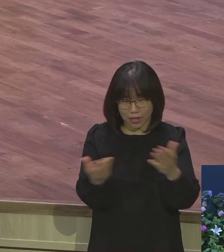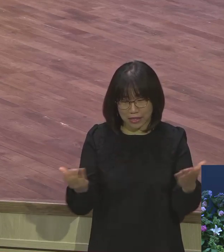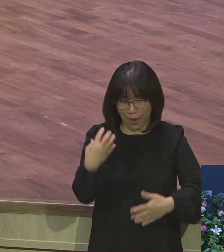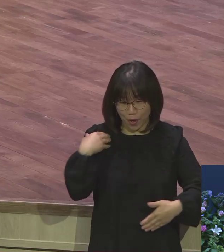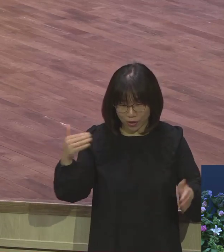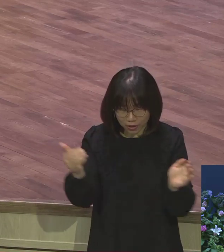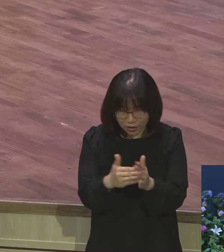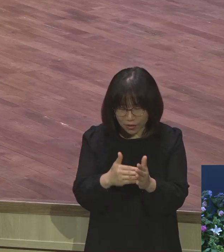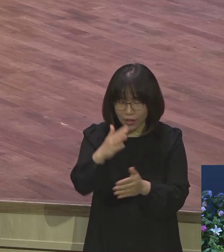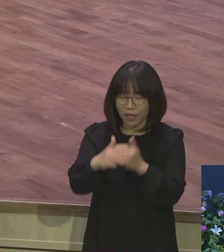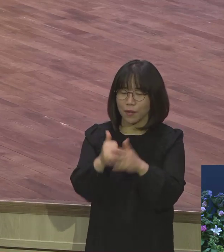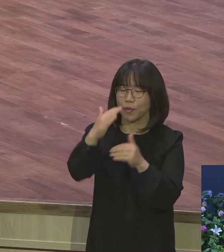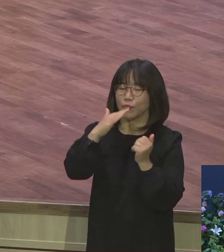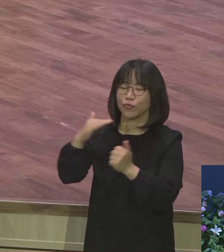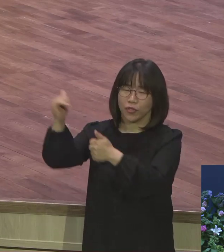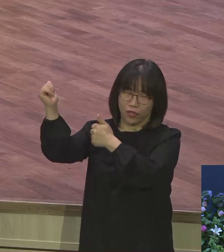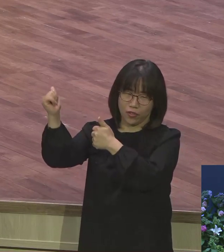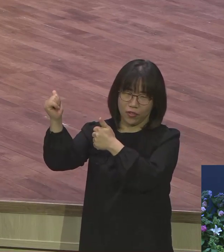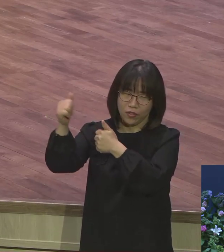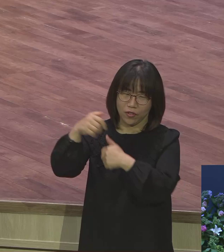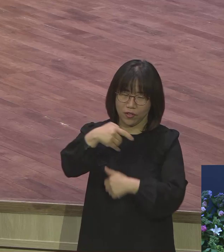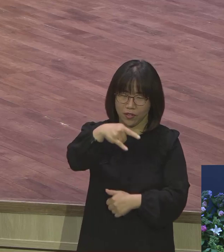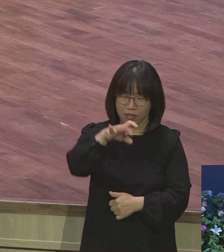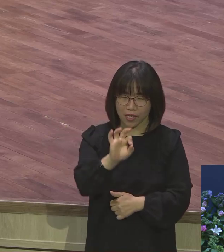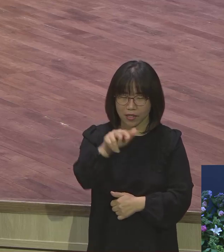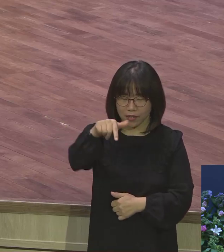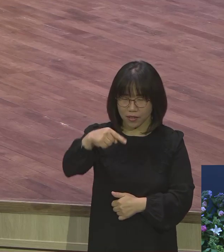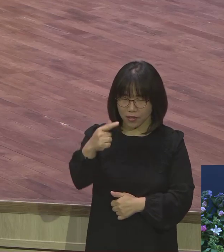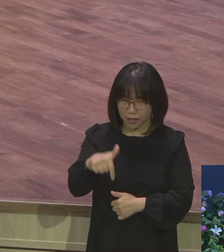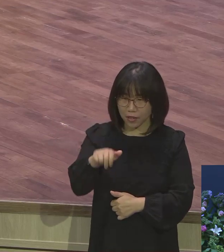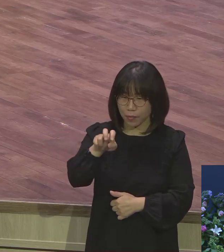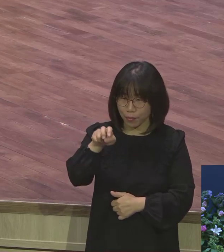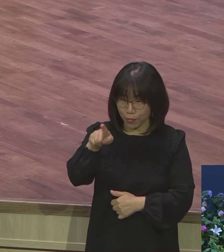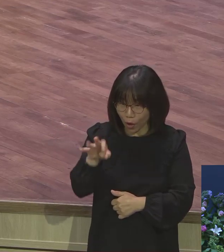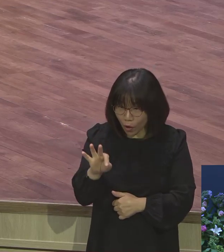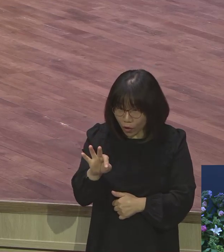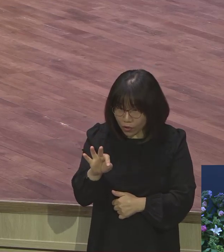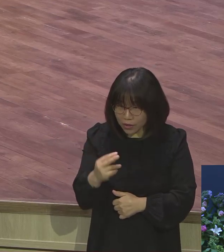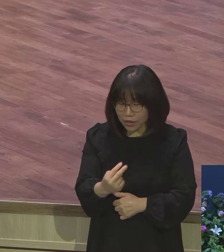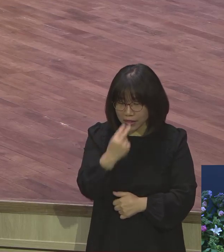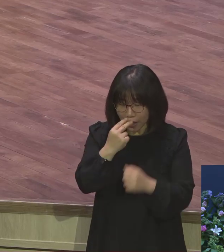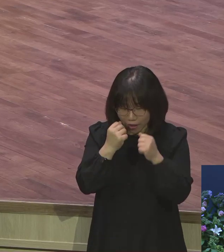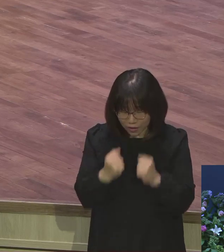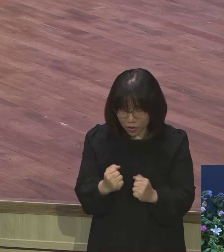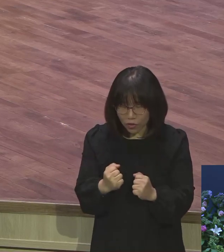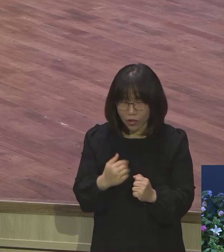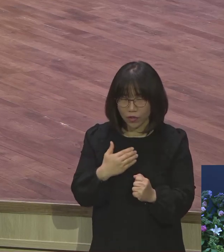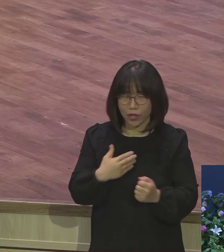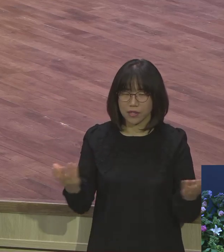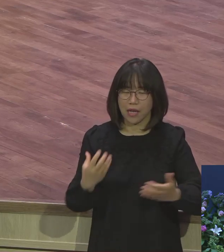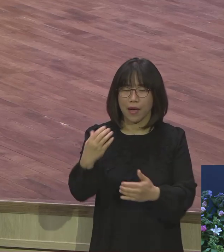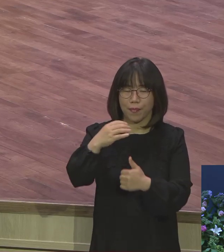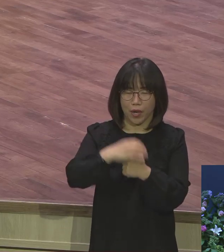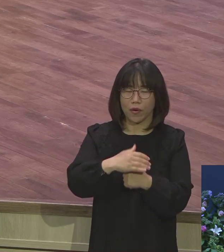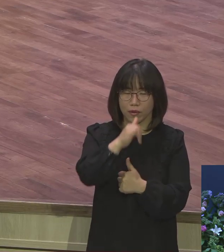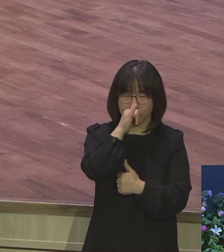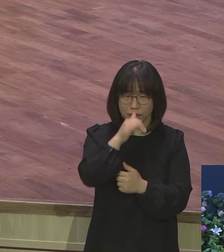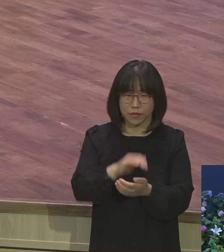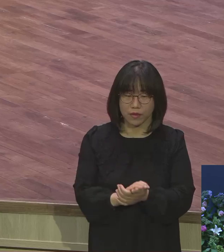생, 정, 명, 살아있다는 것은 사명이 있다는 거에요. 여러분이 생각할 때는 나는 아무것도 할 일도 없는 것 같고